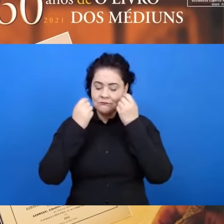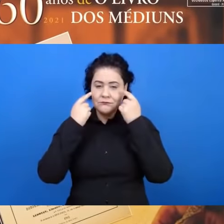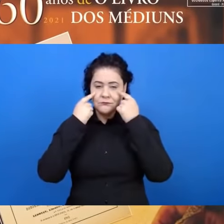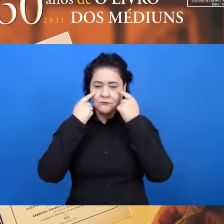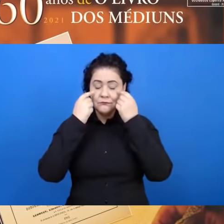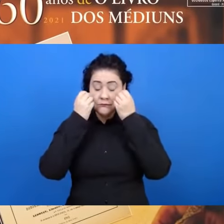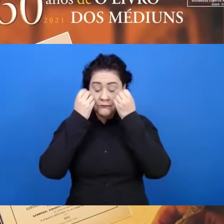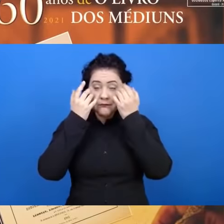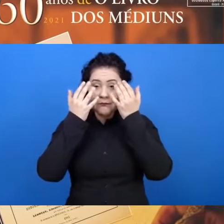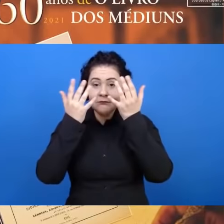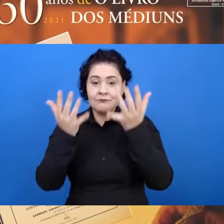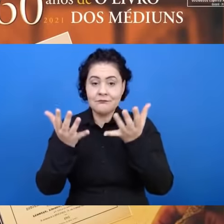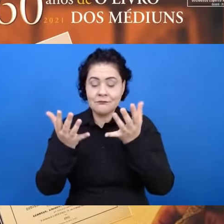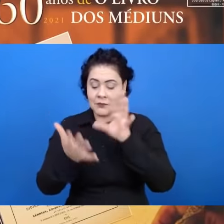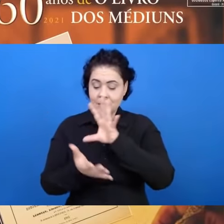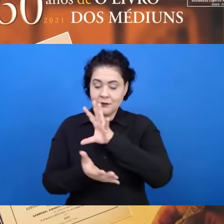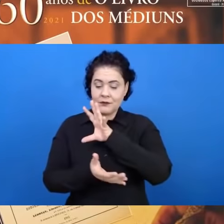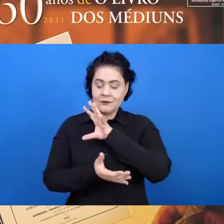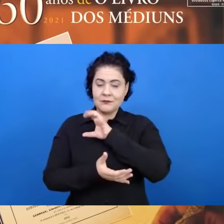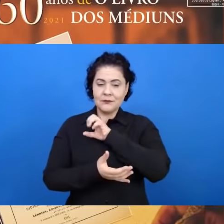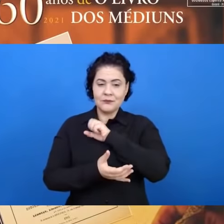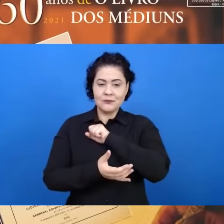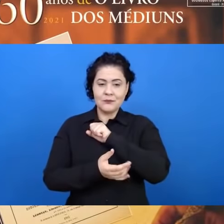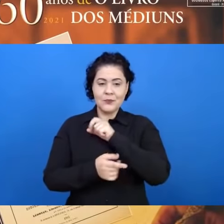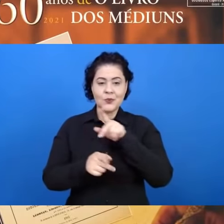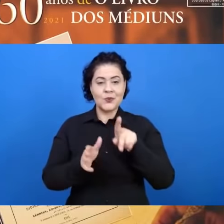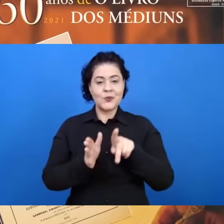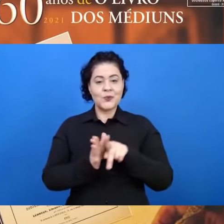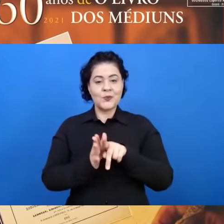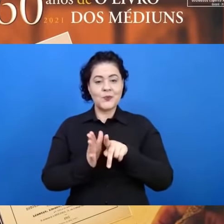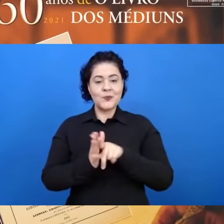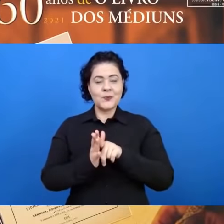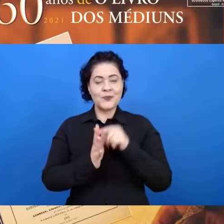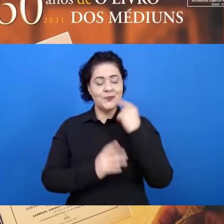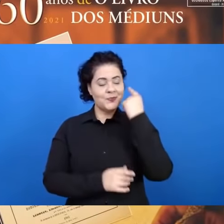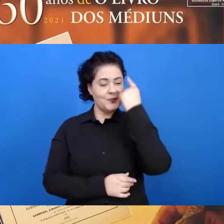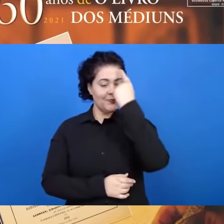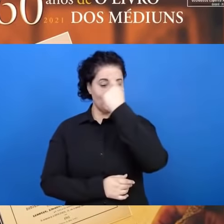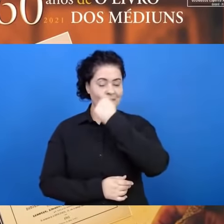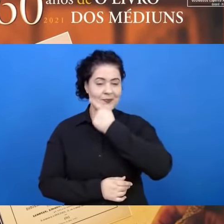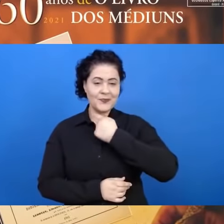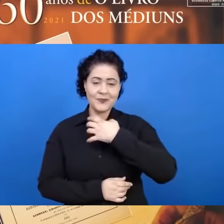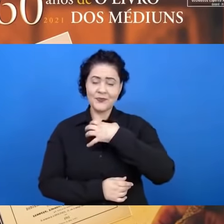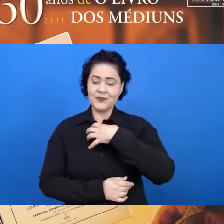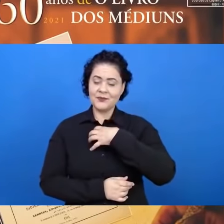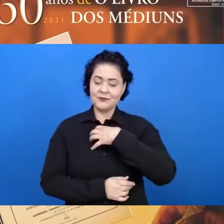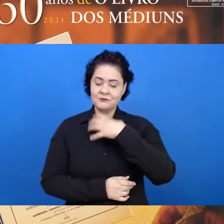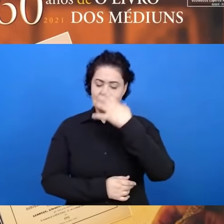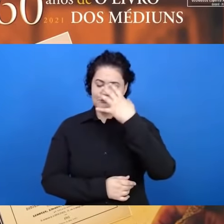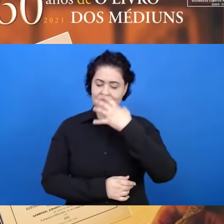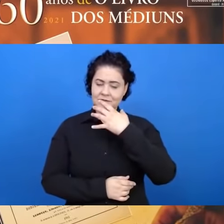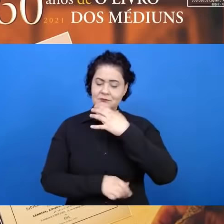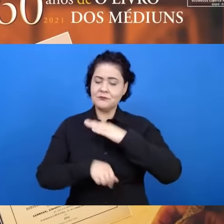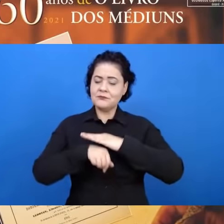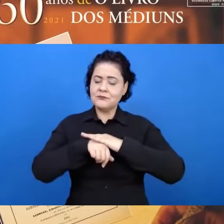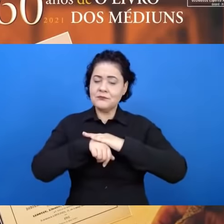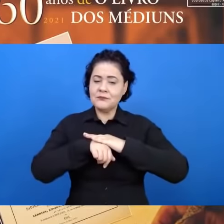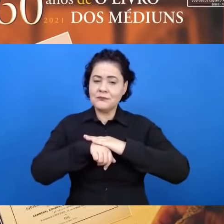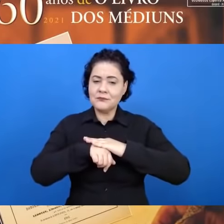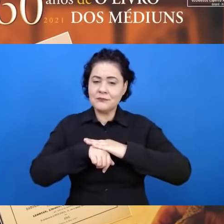iluminando a fisionomia grave e terna onde pairava uma divina